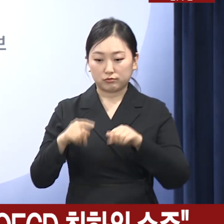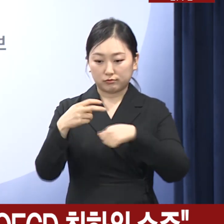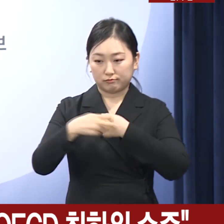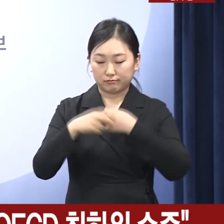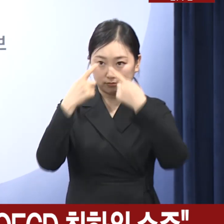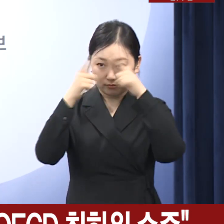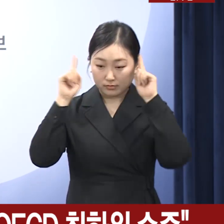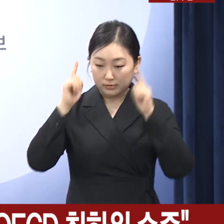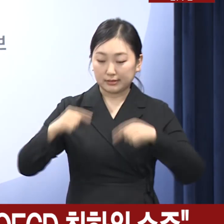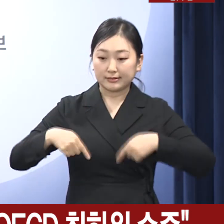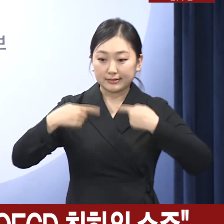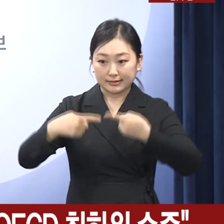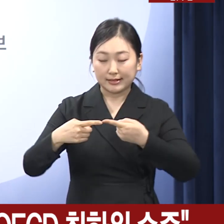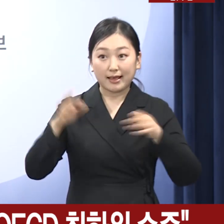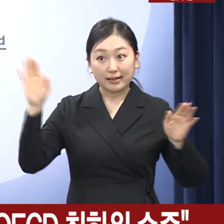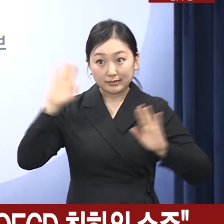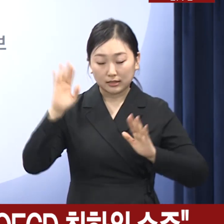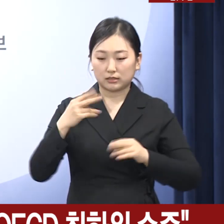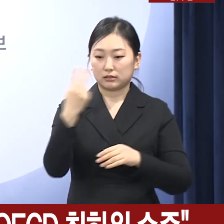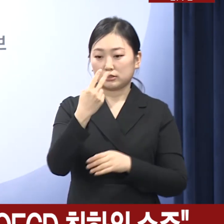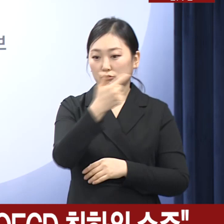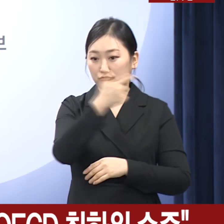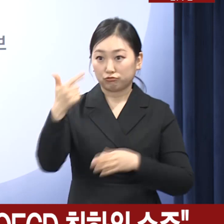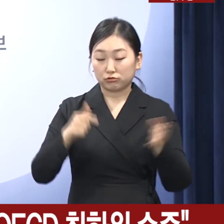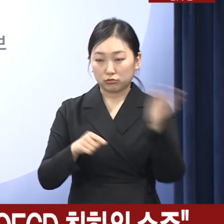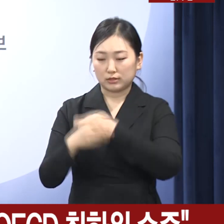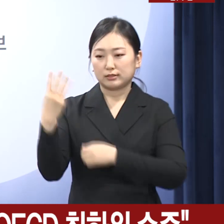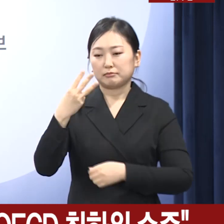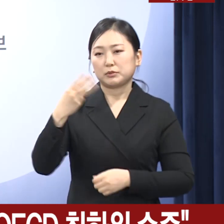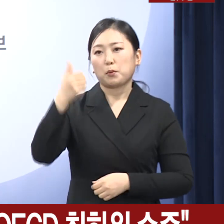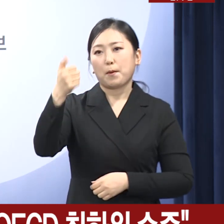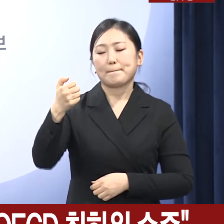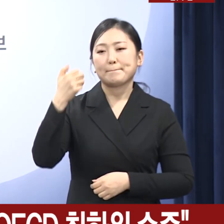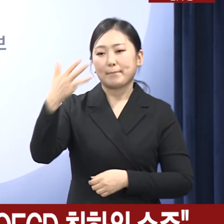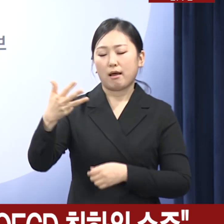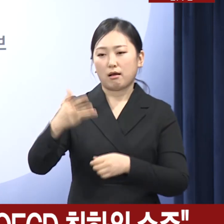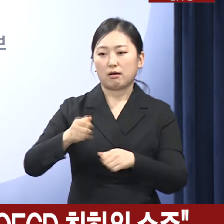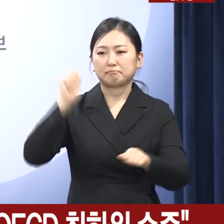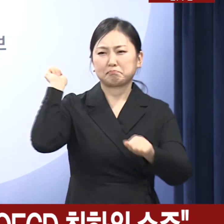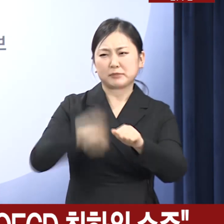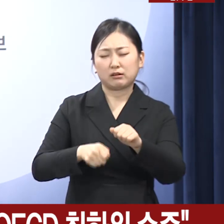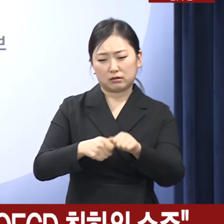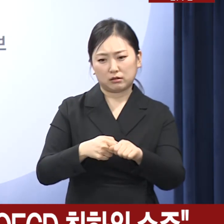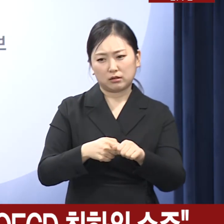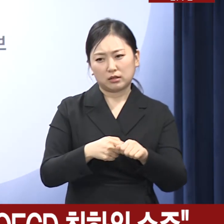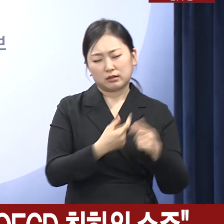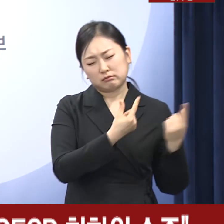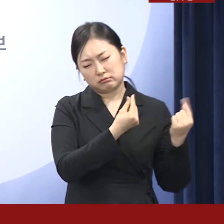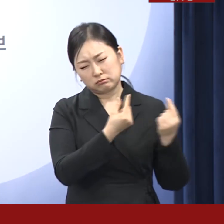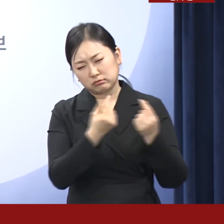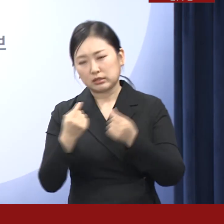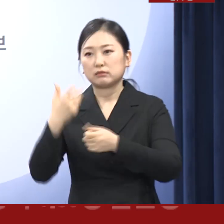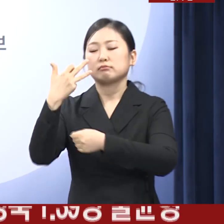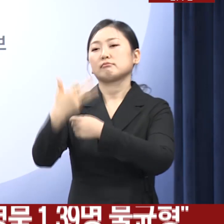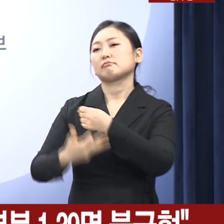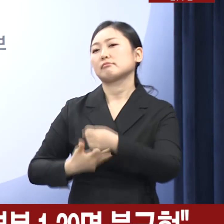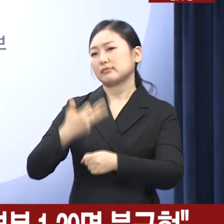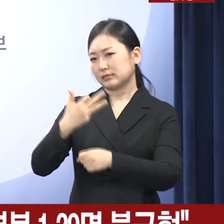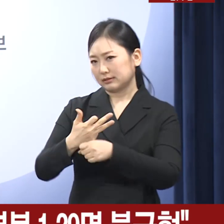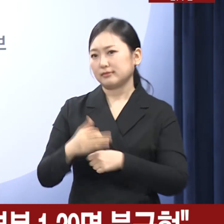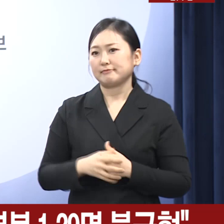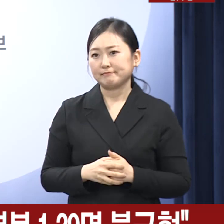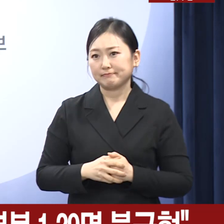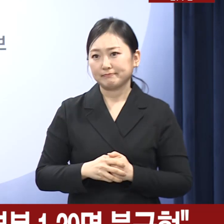신입생 정원은 2006년부터 3,058명으로 18년째 동결된 상태입니다.